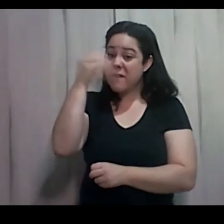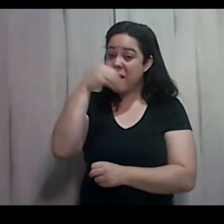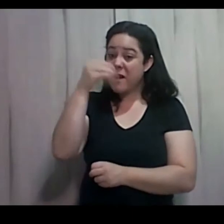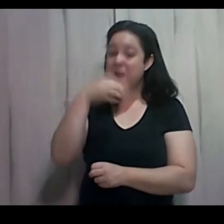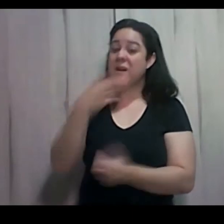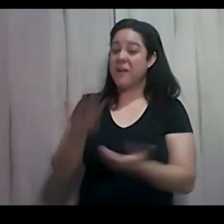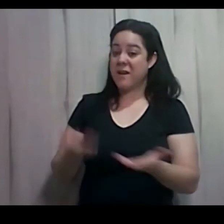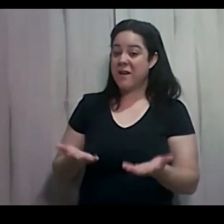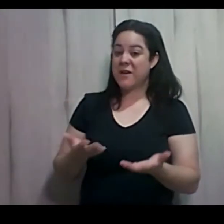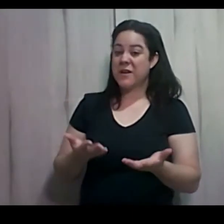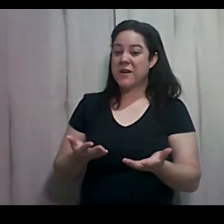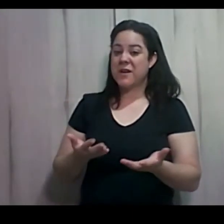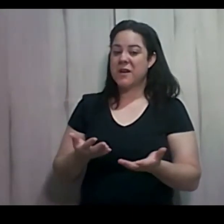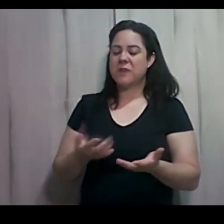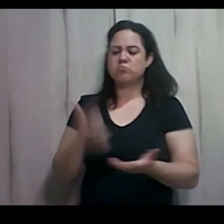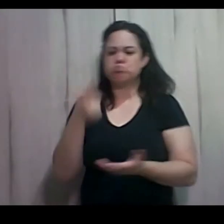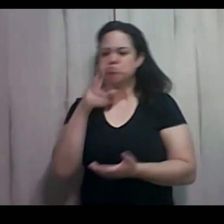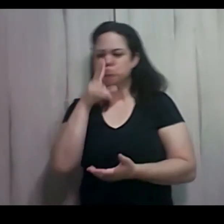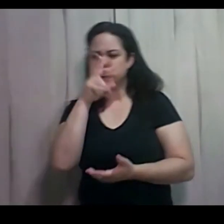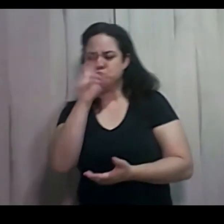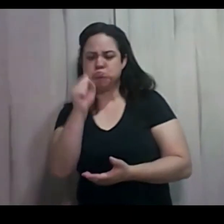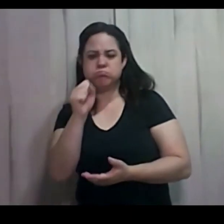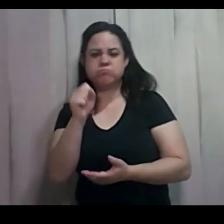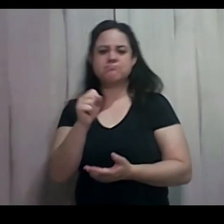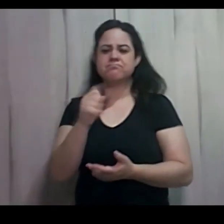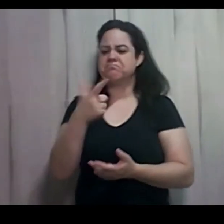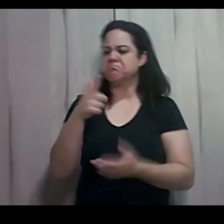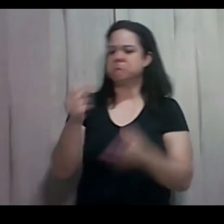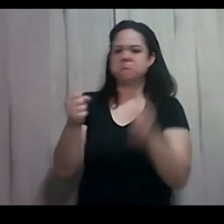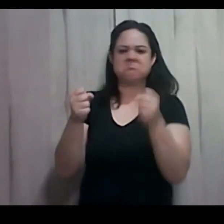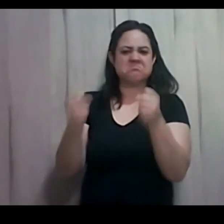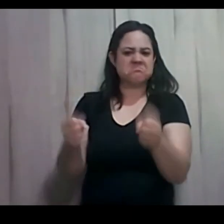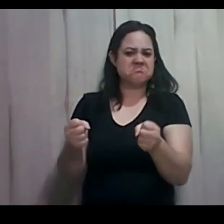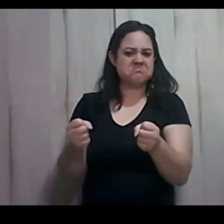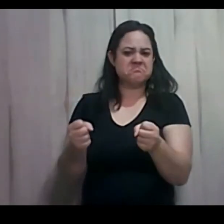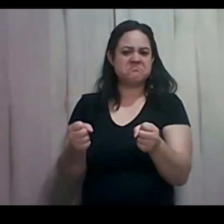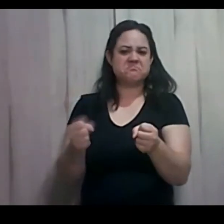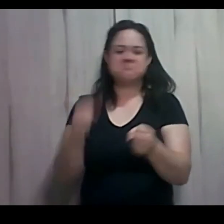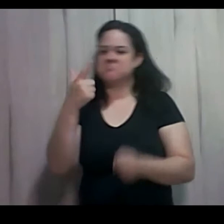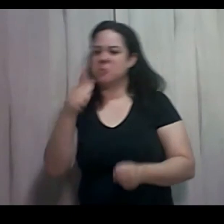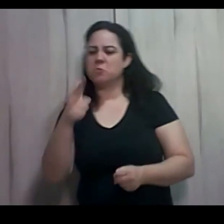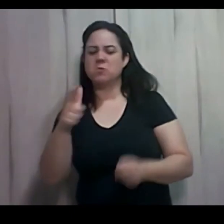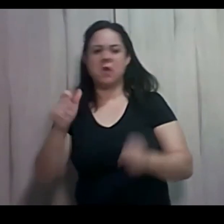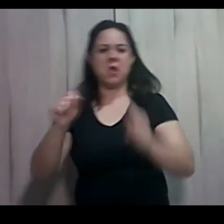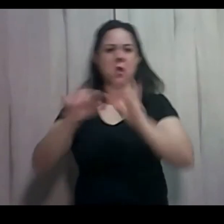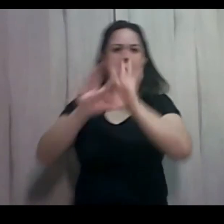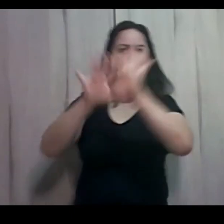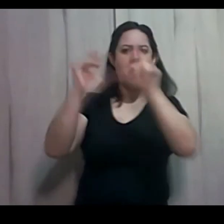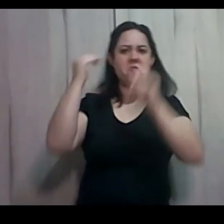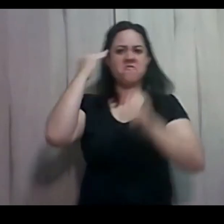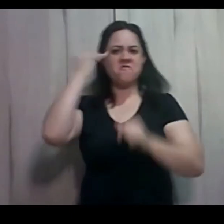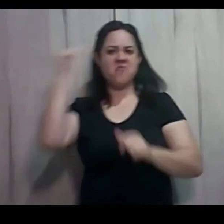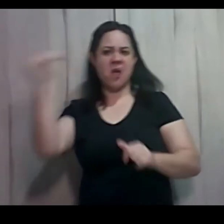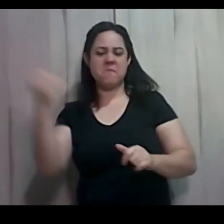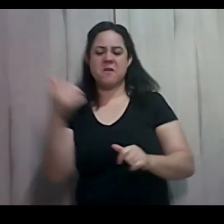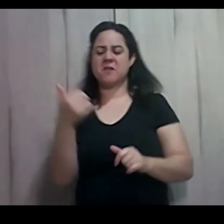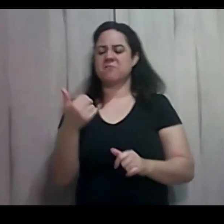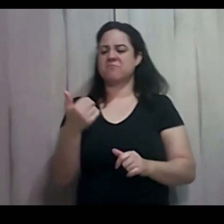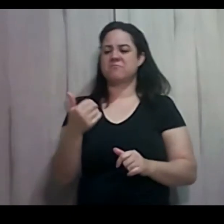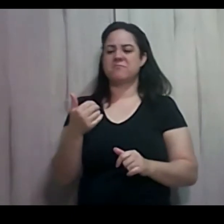Não tem força, não tem poder, não tem glória, não tem nome. Ela está fragilizada, está